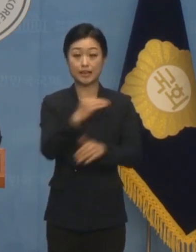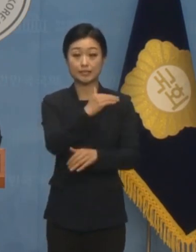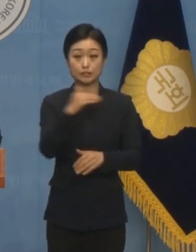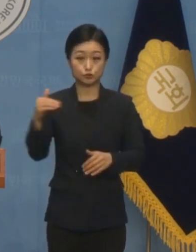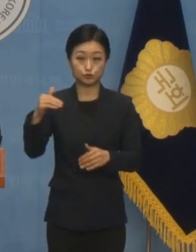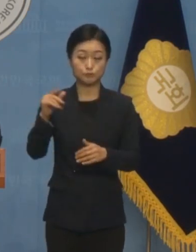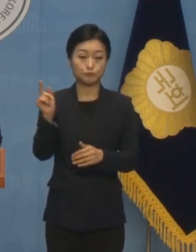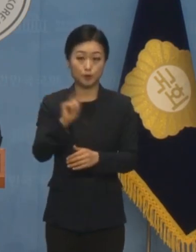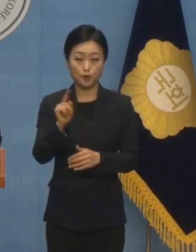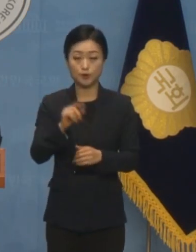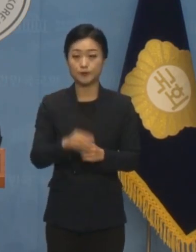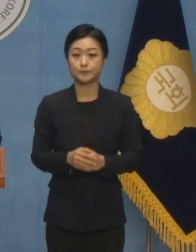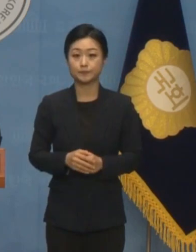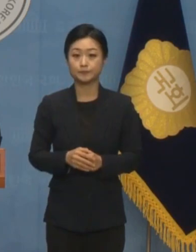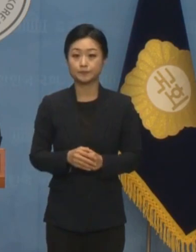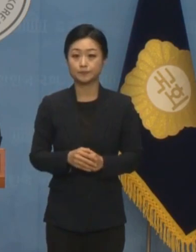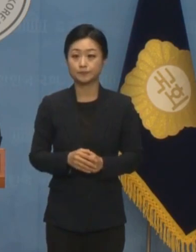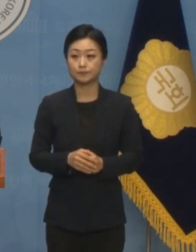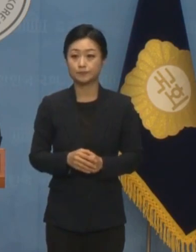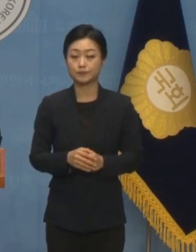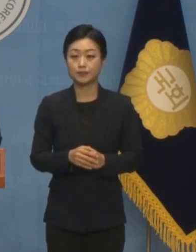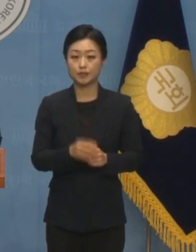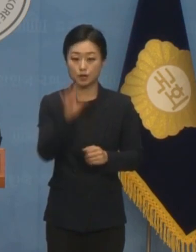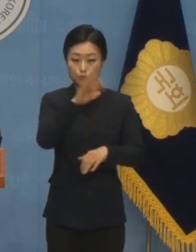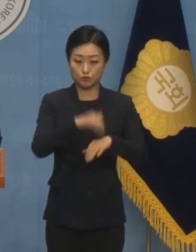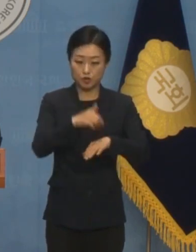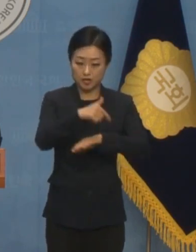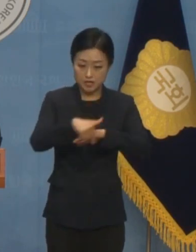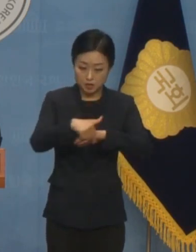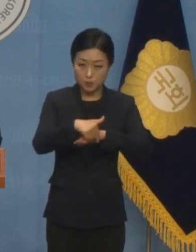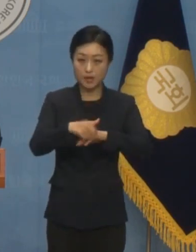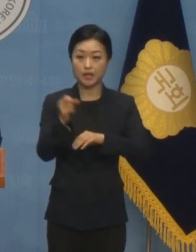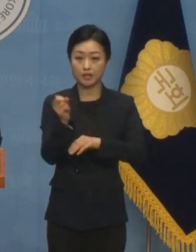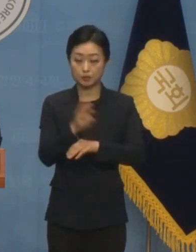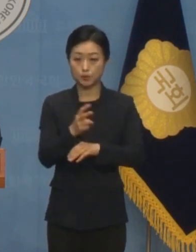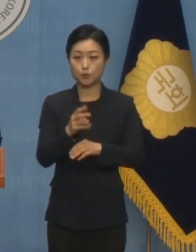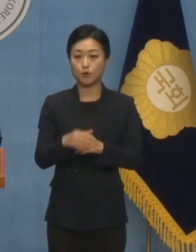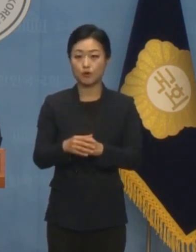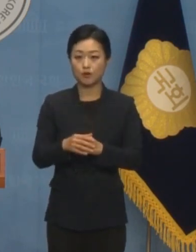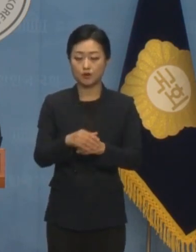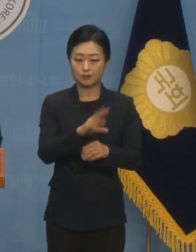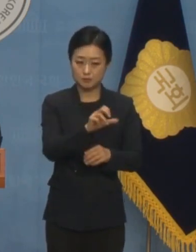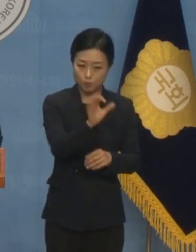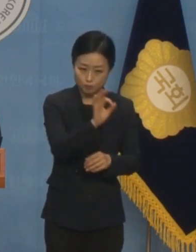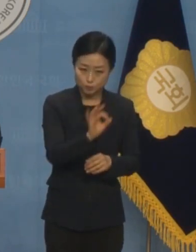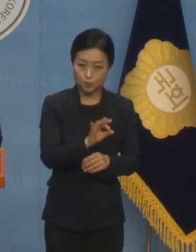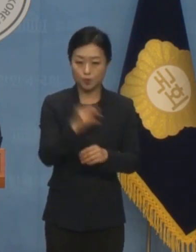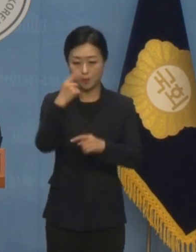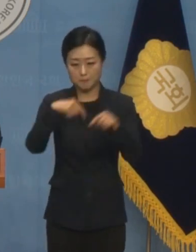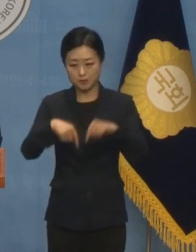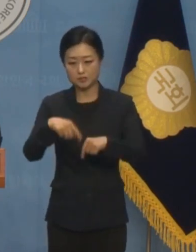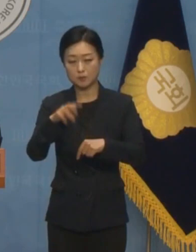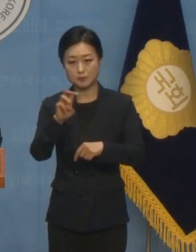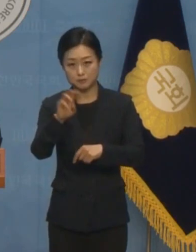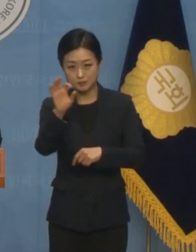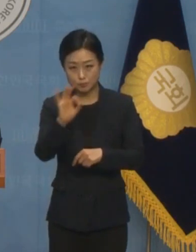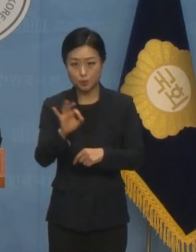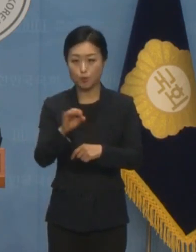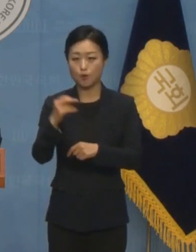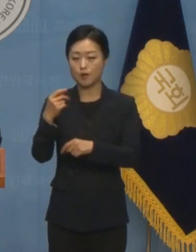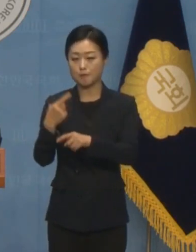수료심사 35% 훈련계획서 및 지도법 평가 35% 면접 30%로